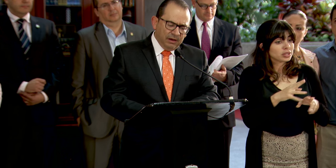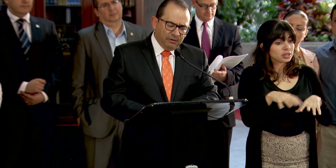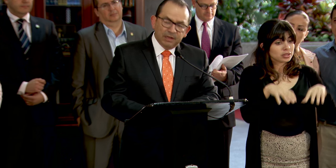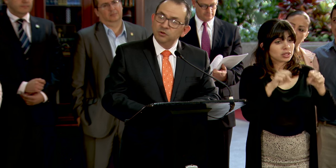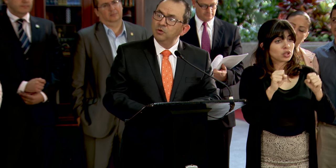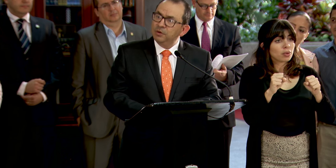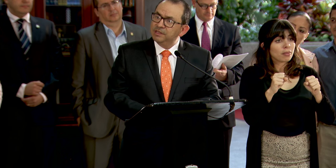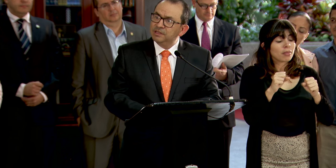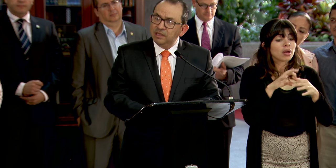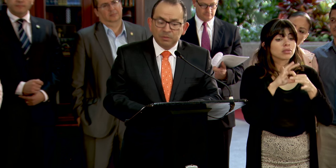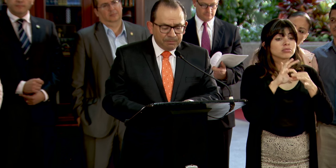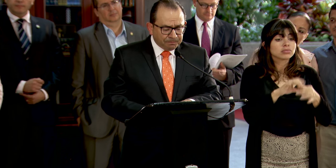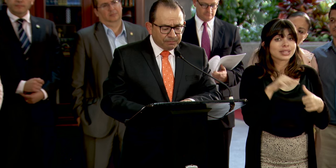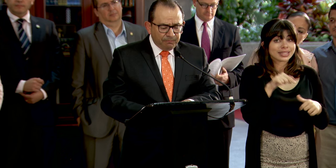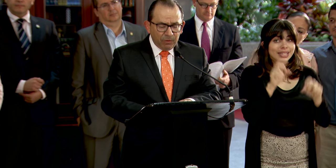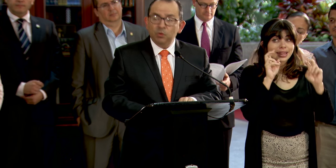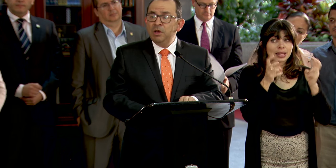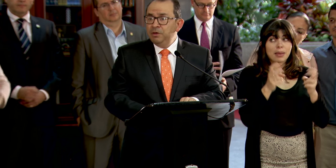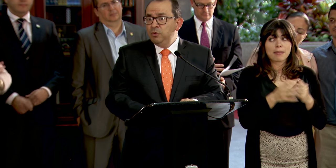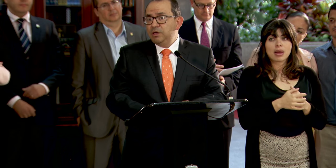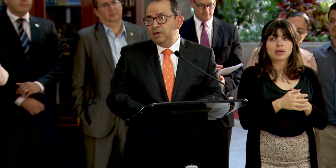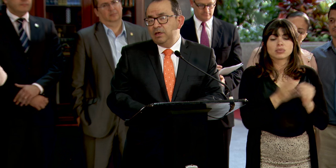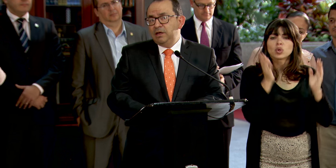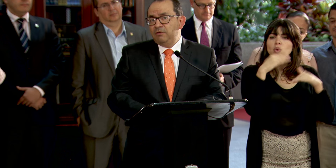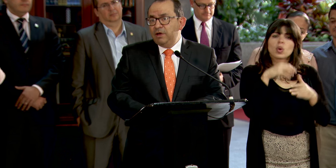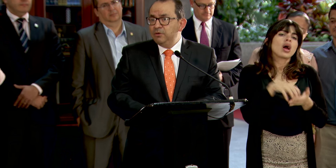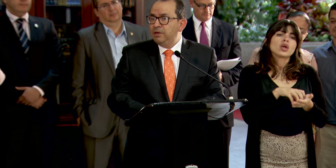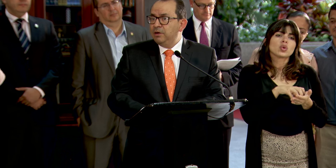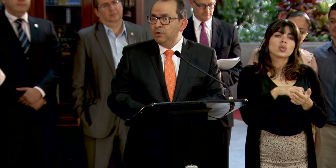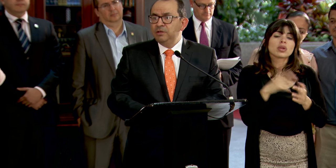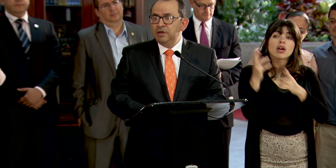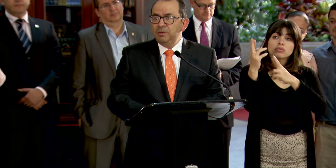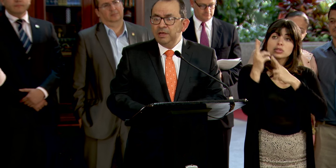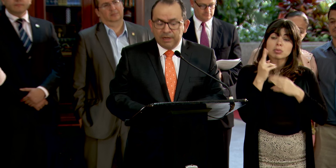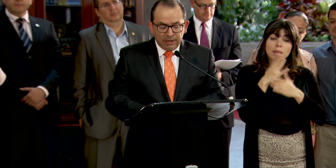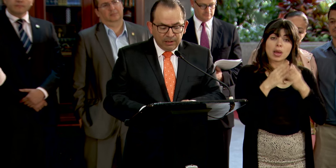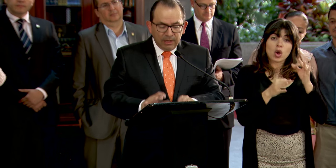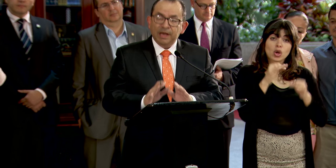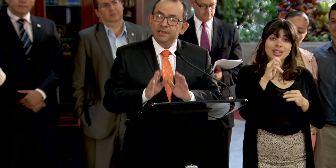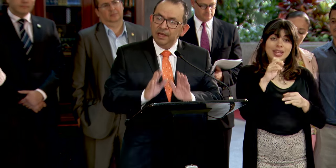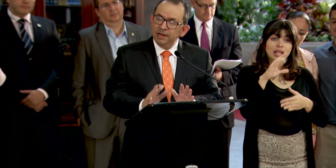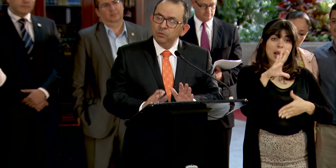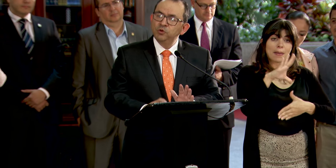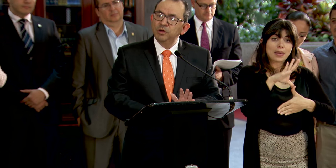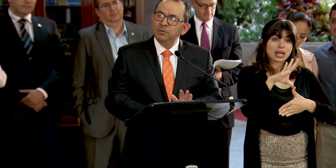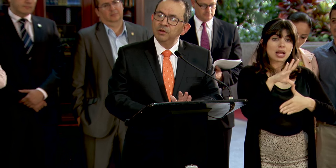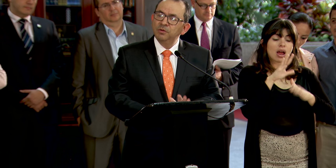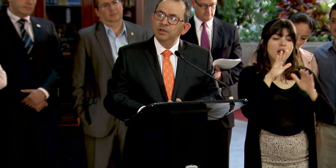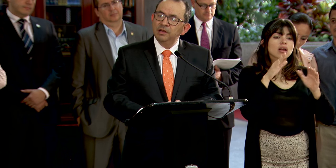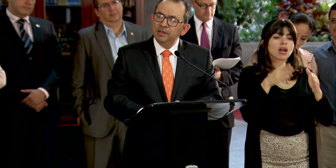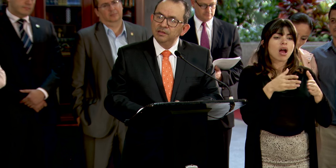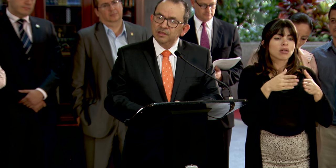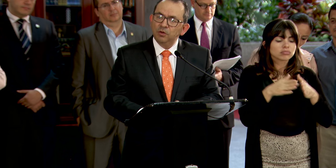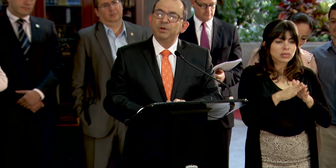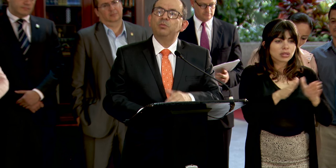en relación con este tema, no cabe duda que el fallo de la Corte Interamericana allana en mucho el camino del Estado para